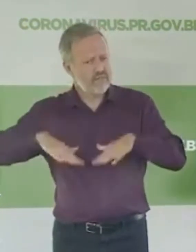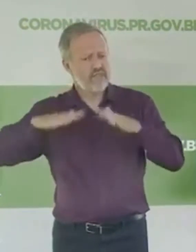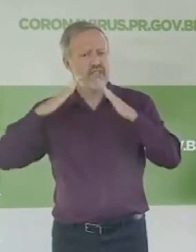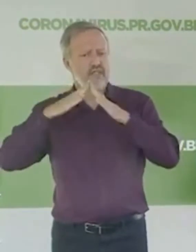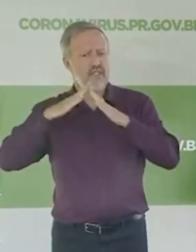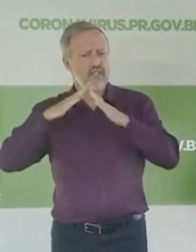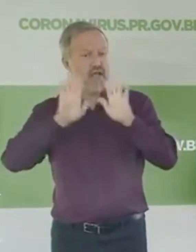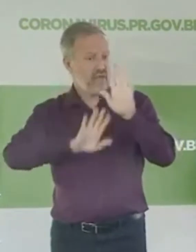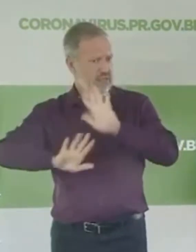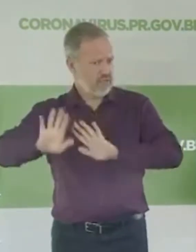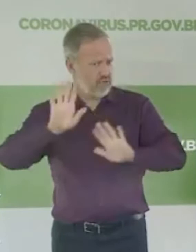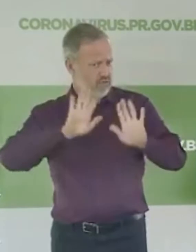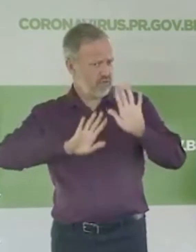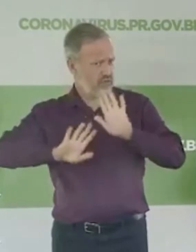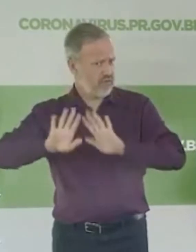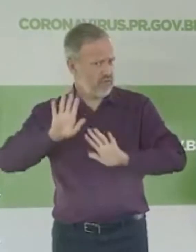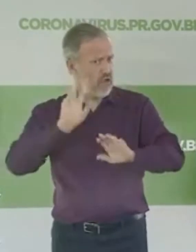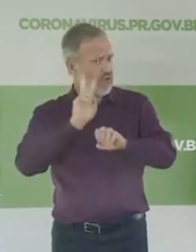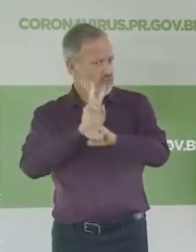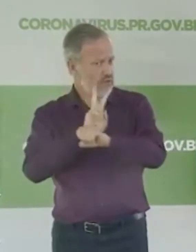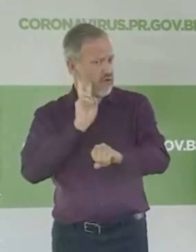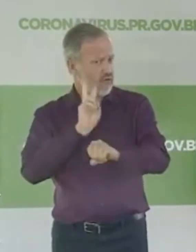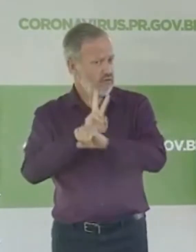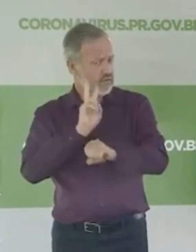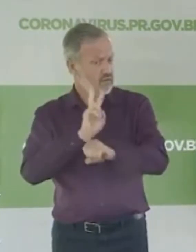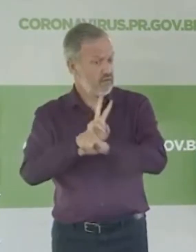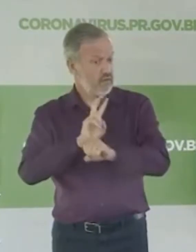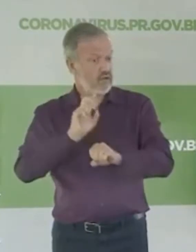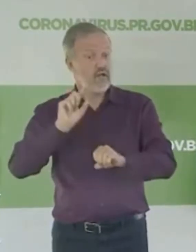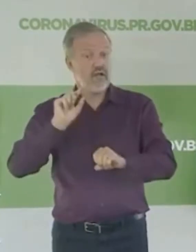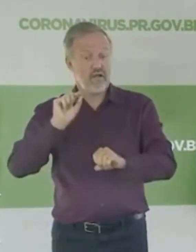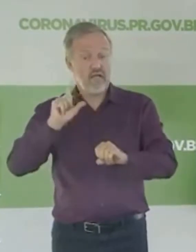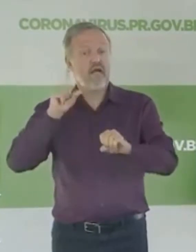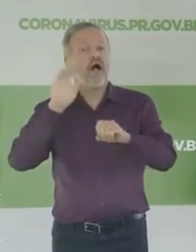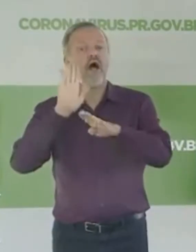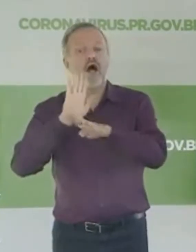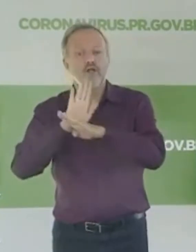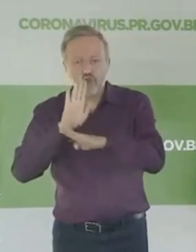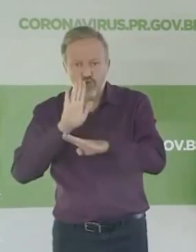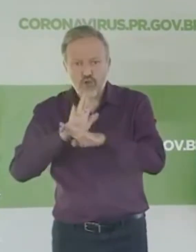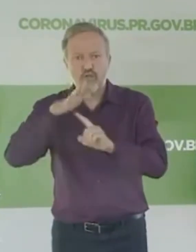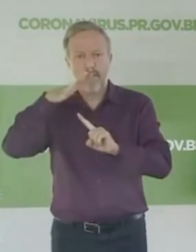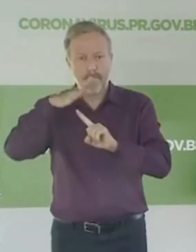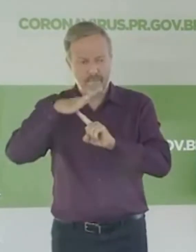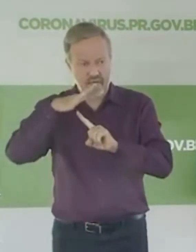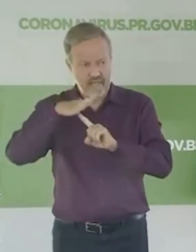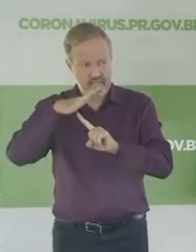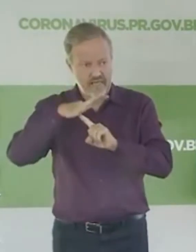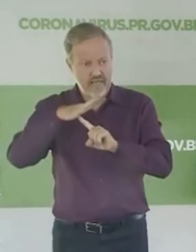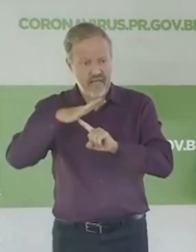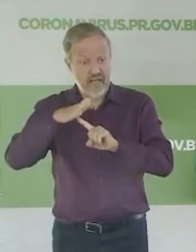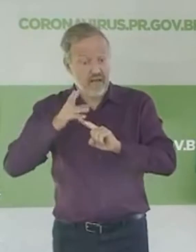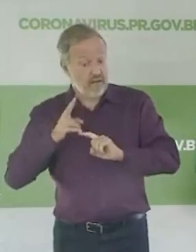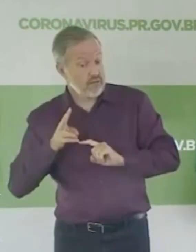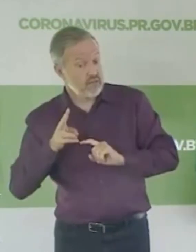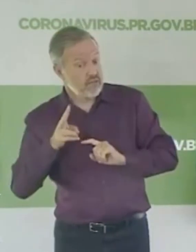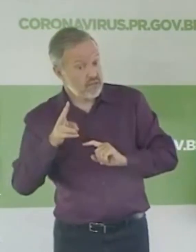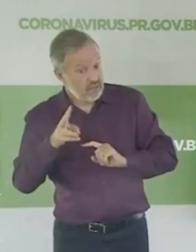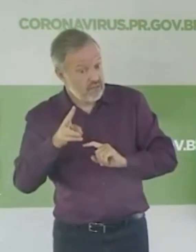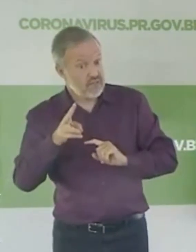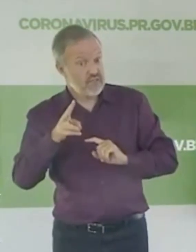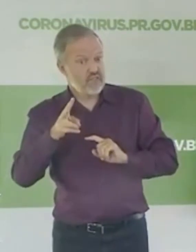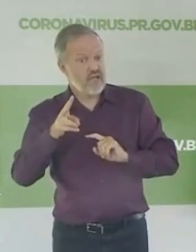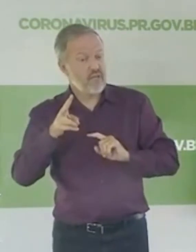cuide, preserve. Aquele outro que realmente tem condição de trabalhar, nos ajude a manter o Paraná rodando. O Paraná não pode parar, não vai parar e vai continuar com